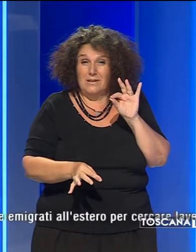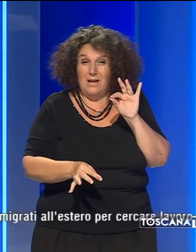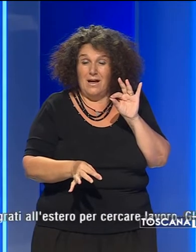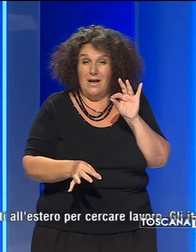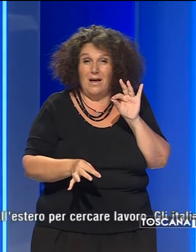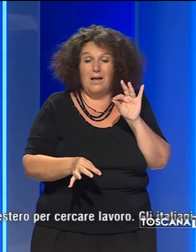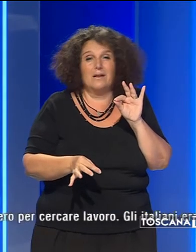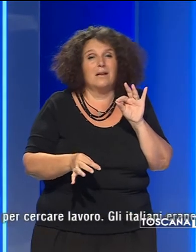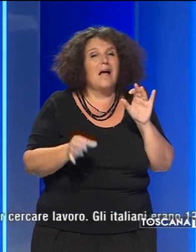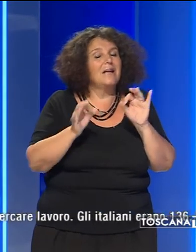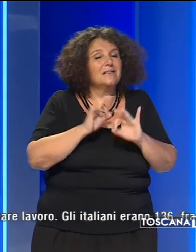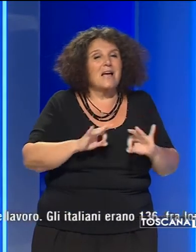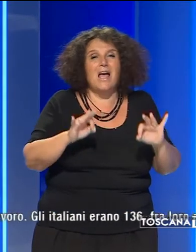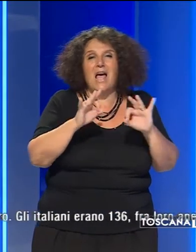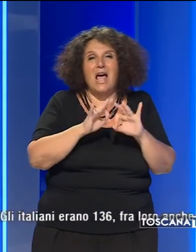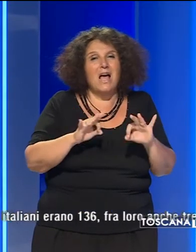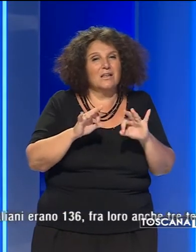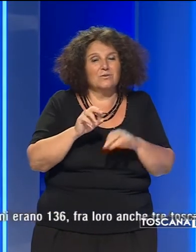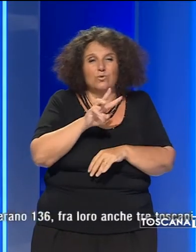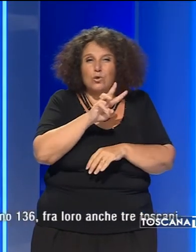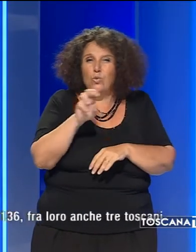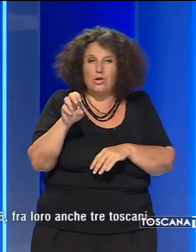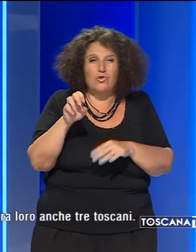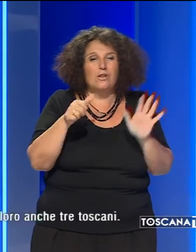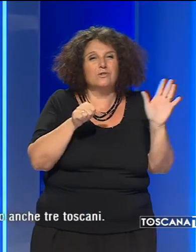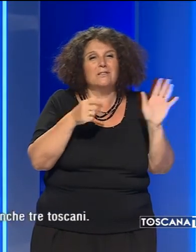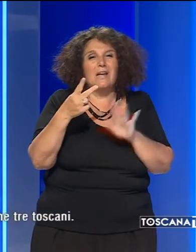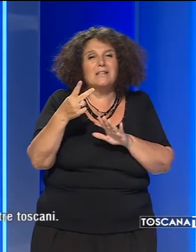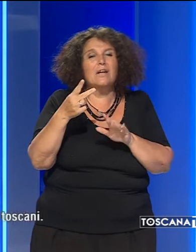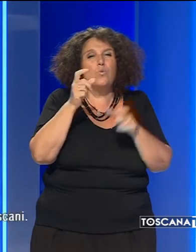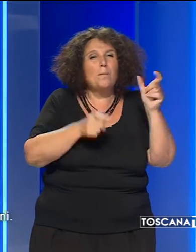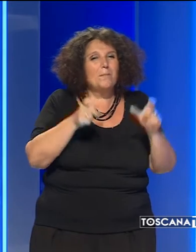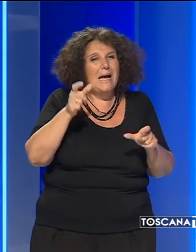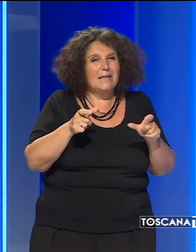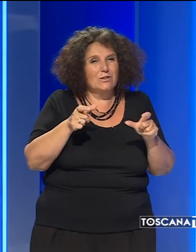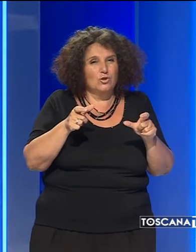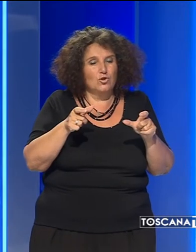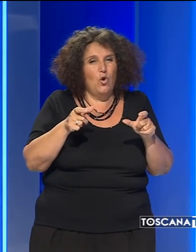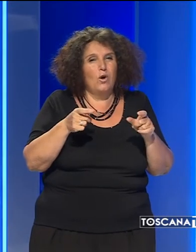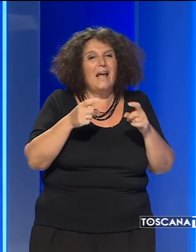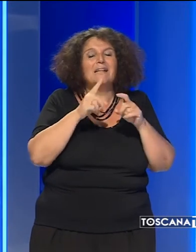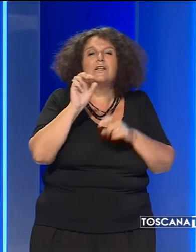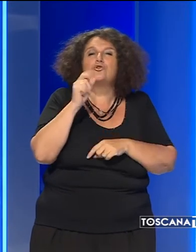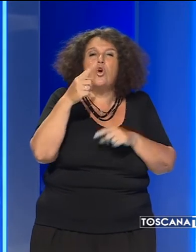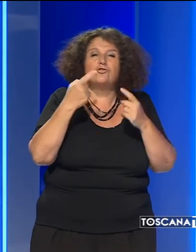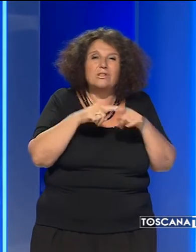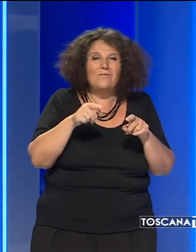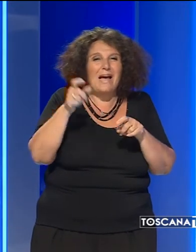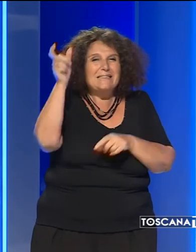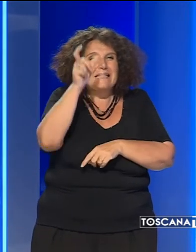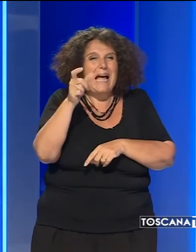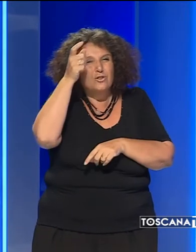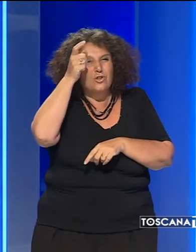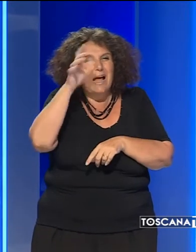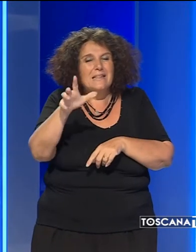concedendo scampo a 262 minatori di 12 diverse nazionalità, in gran